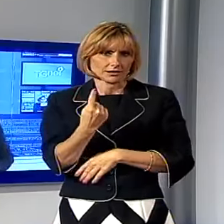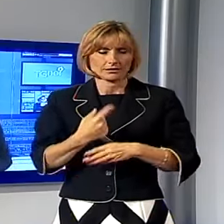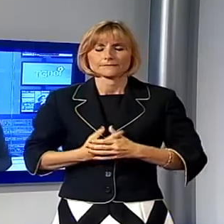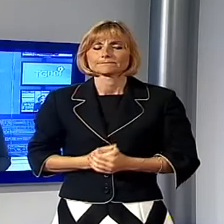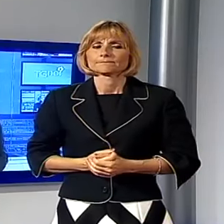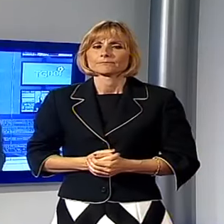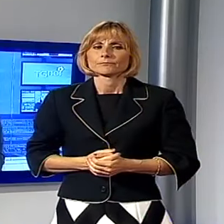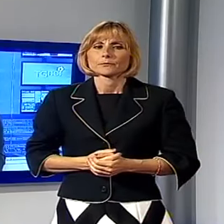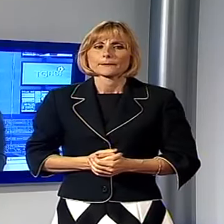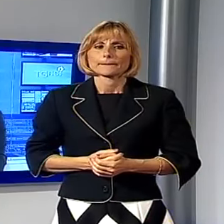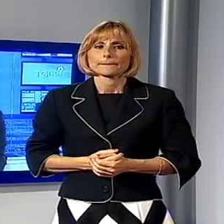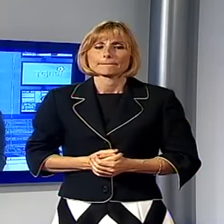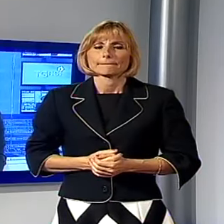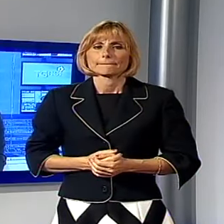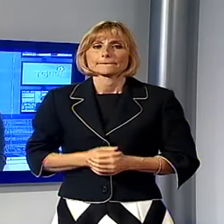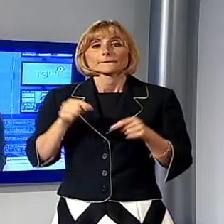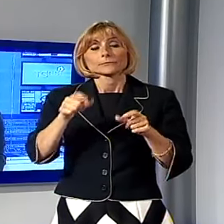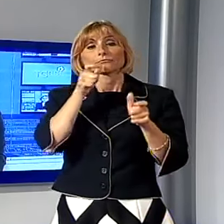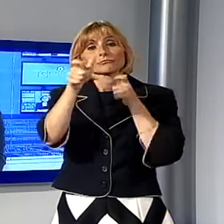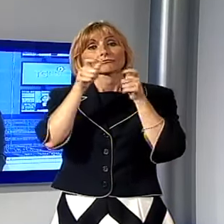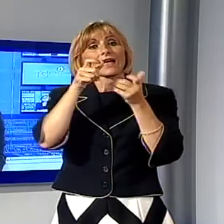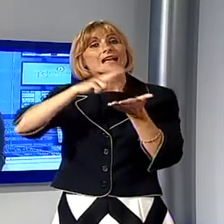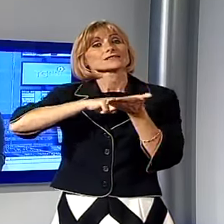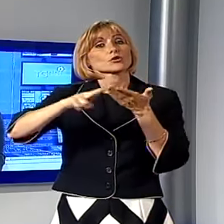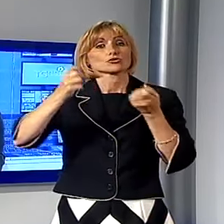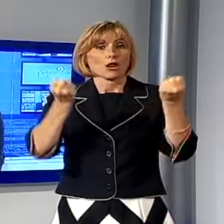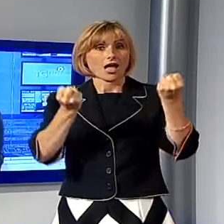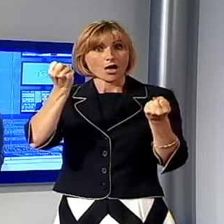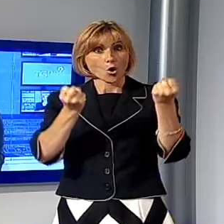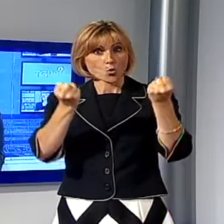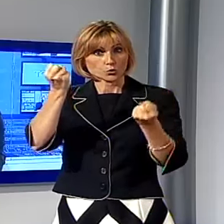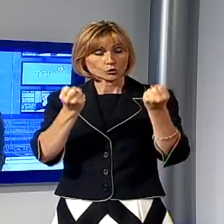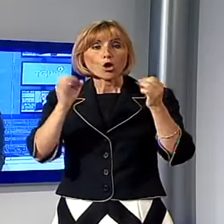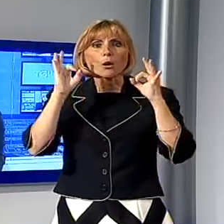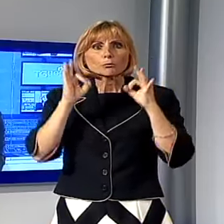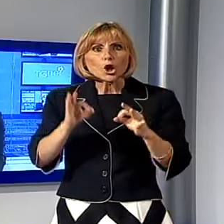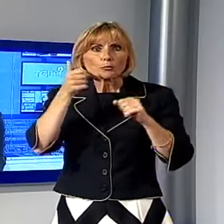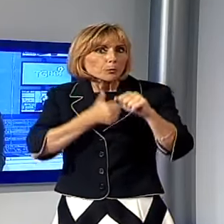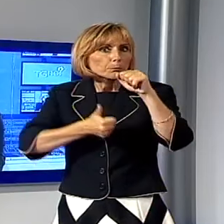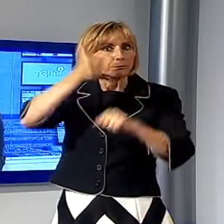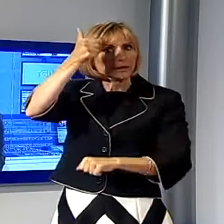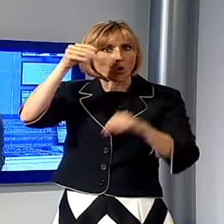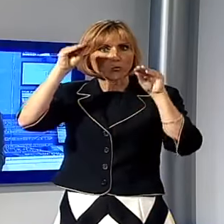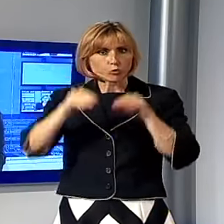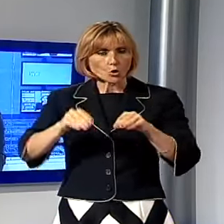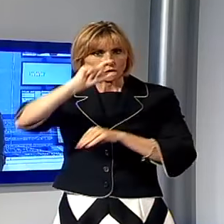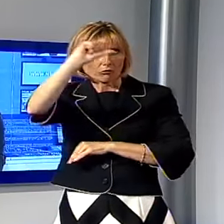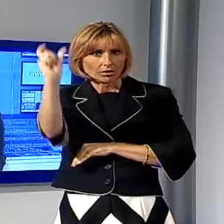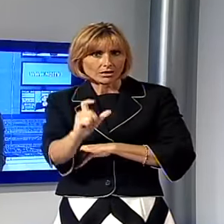parliamo adesso di polizze auto ospetterebbe proprio a Lucca un primato non certo